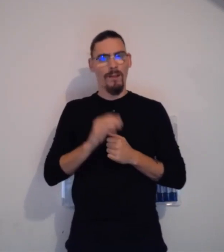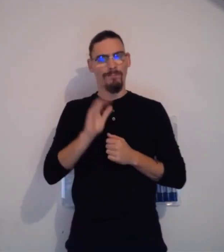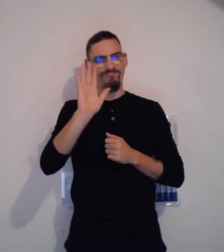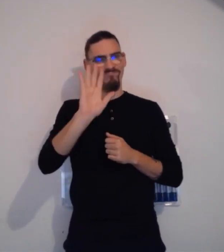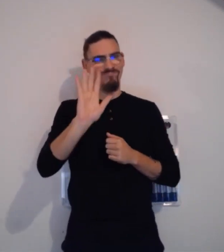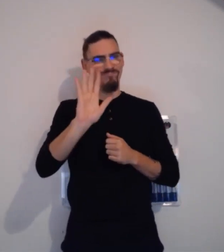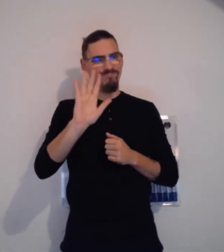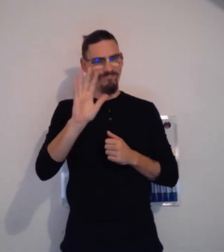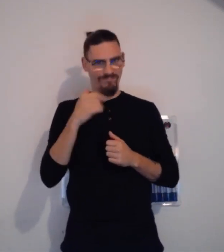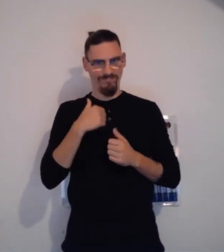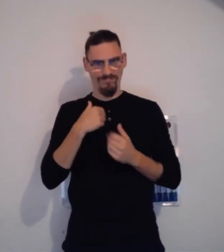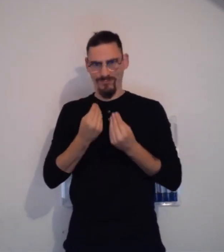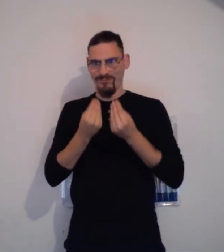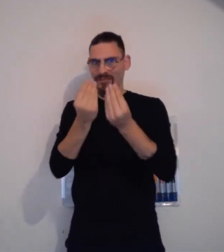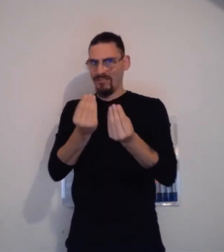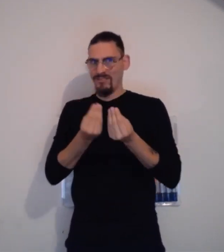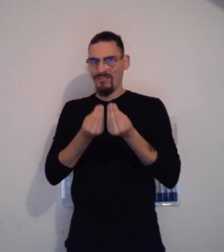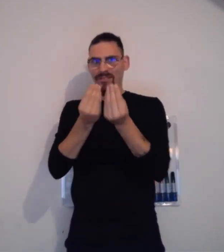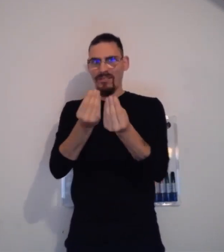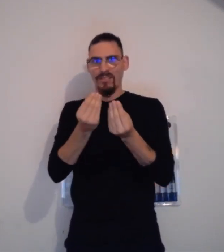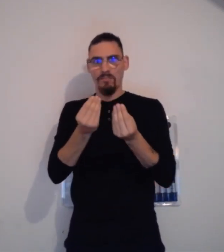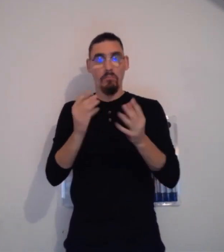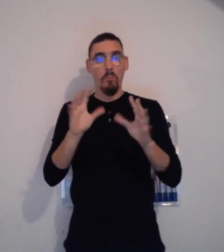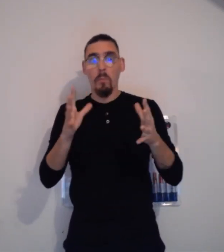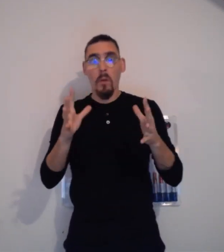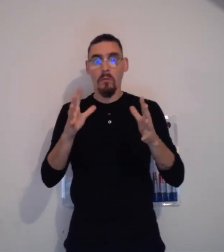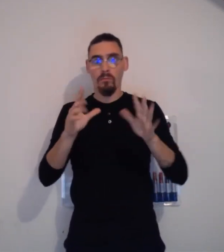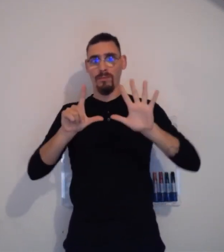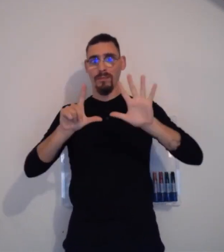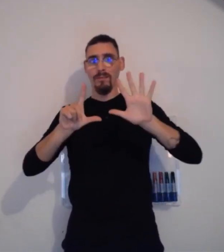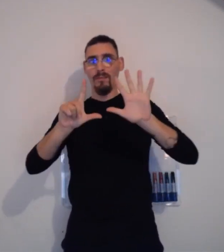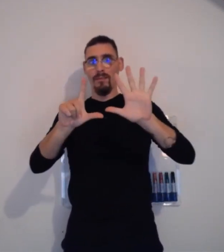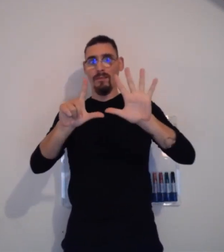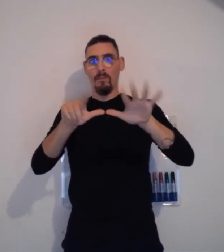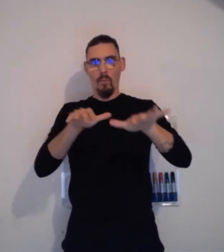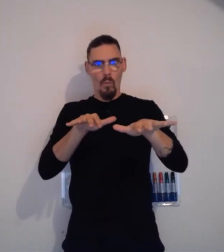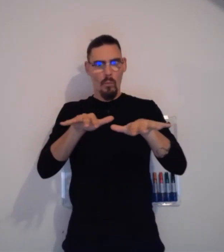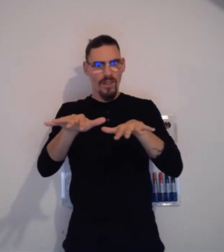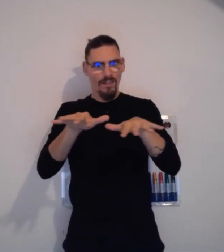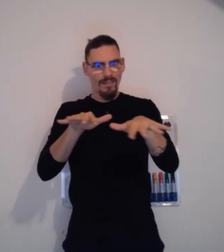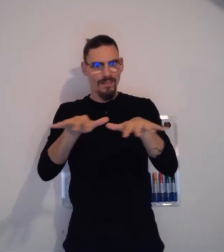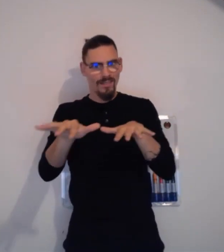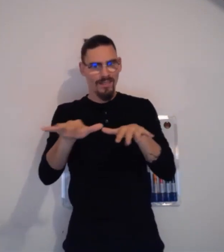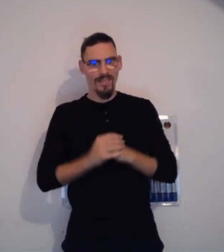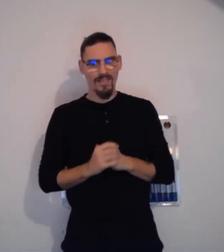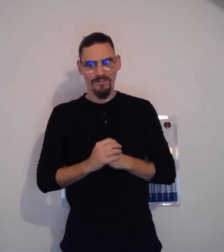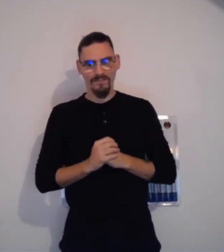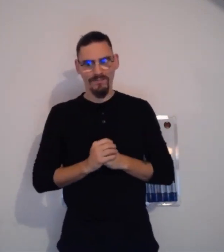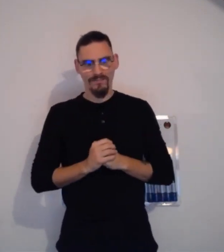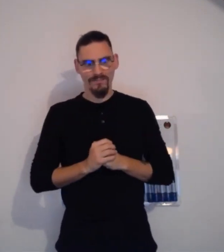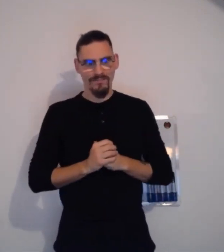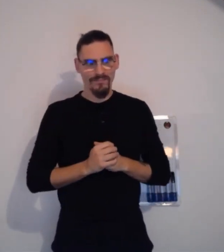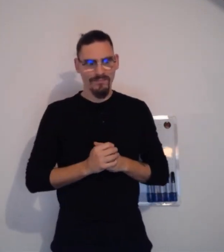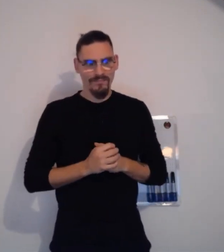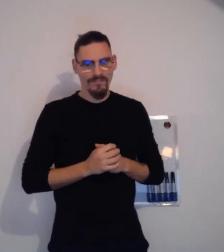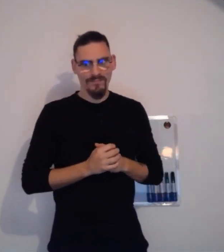? Comment je peux l'interpeller ? Eh bien, ne vous inquiétez pas. Je vais vous donner sept moyens, déjà, d